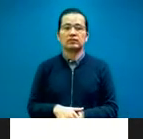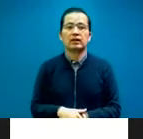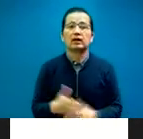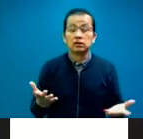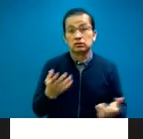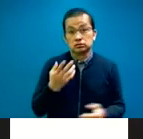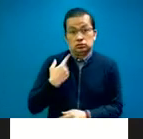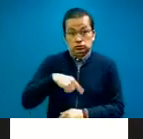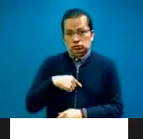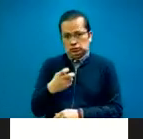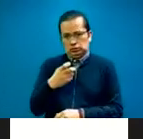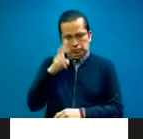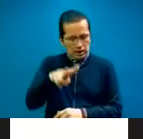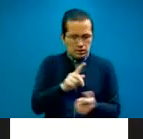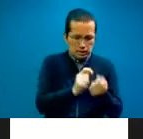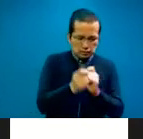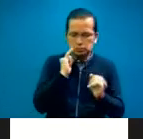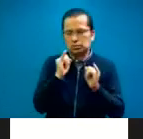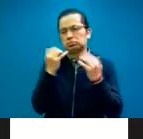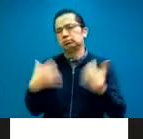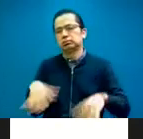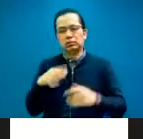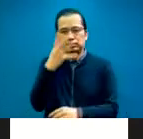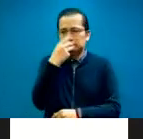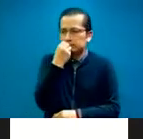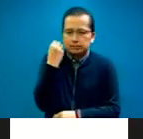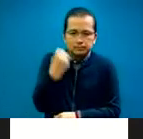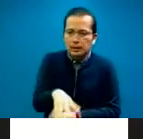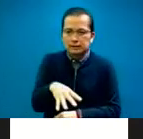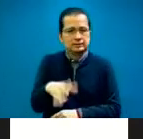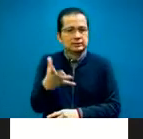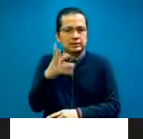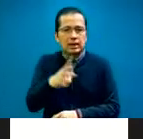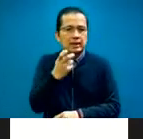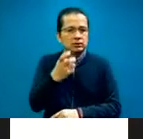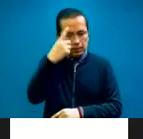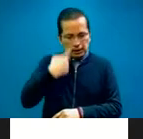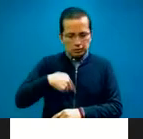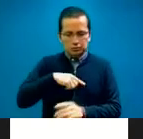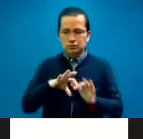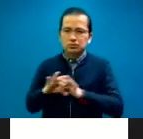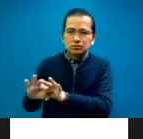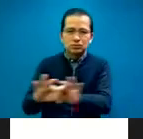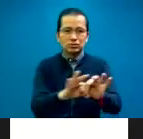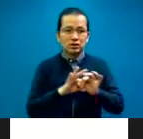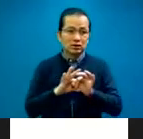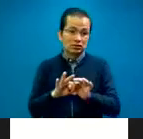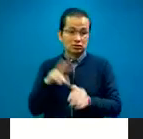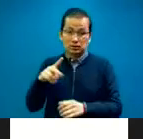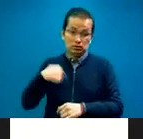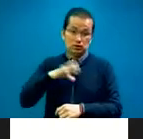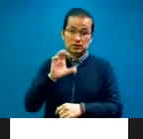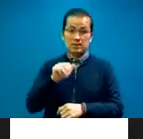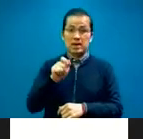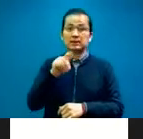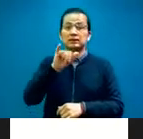profesiones son hermosas y son generosas, y eso es lo que nos une, lo que nos ha unido a lo largo de estos años, pocos años del Semelti, y de la